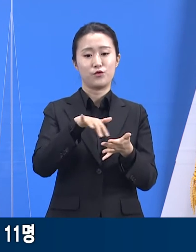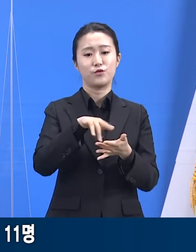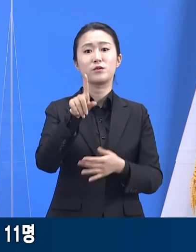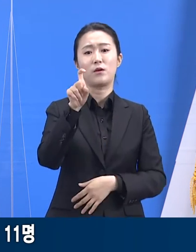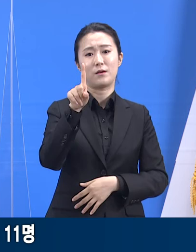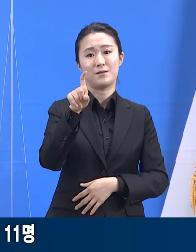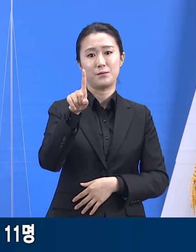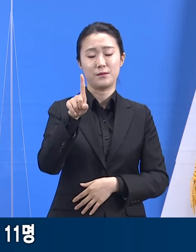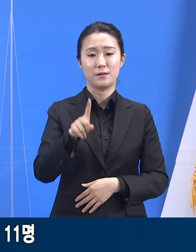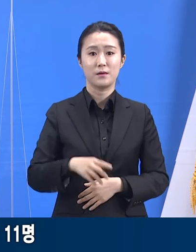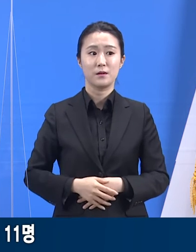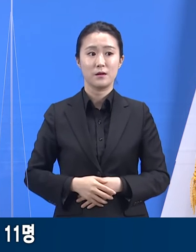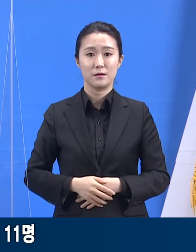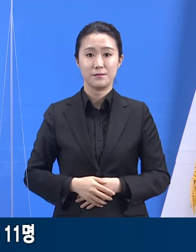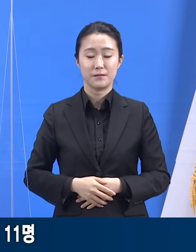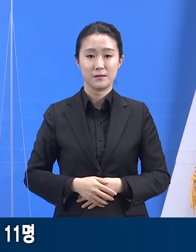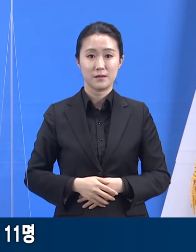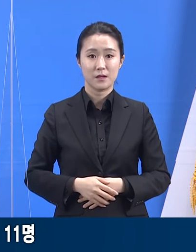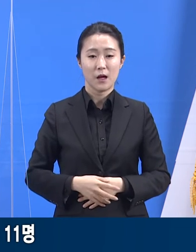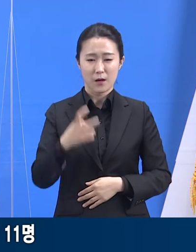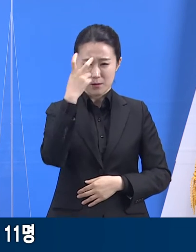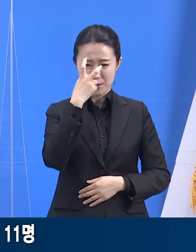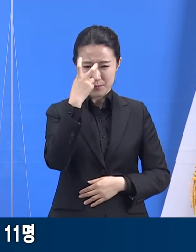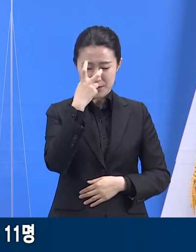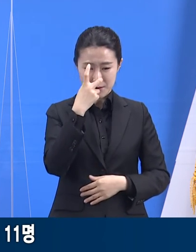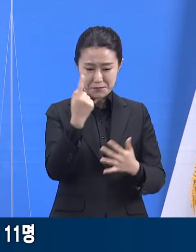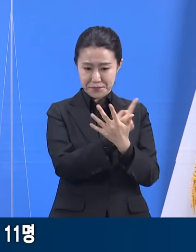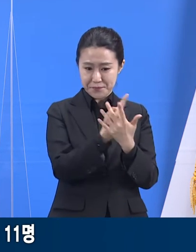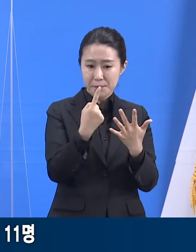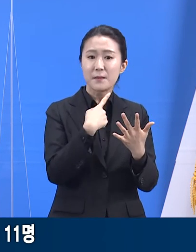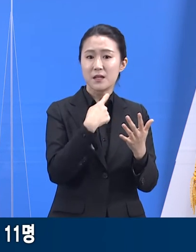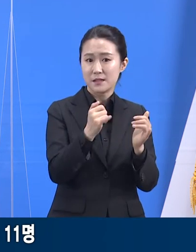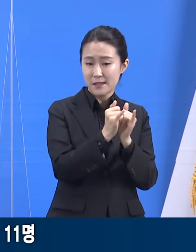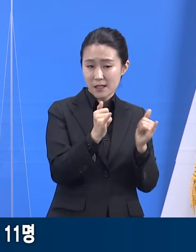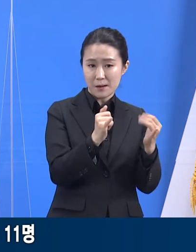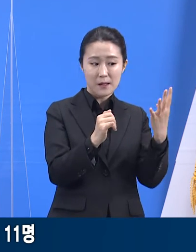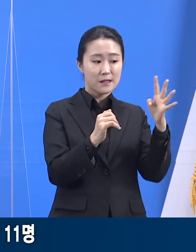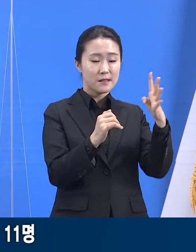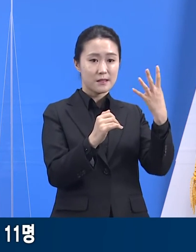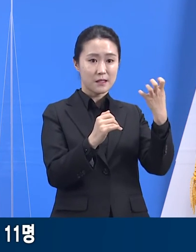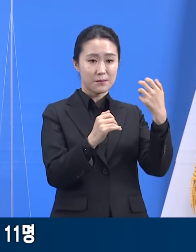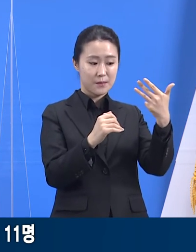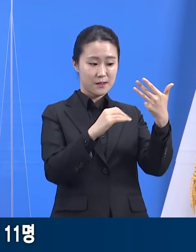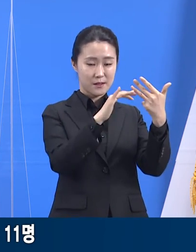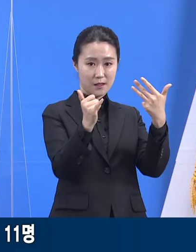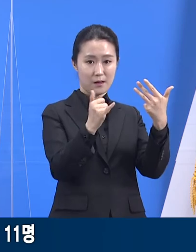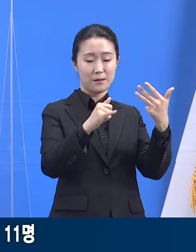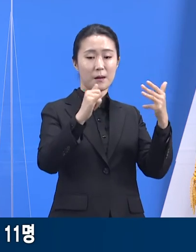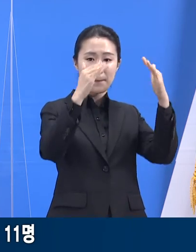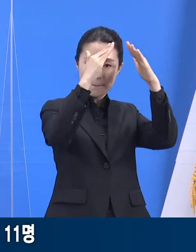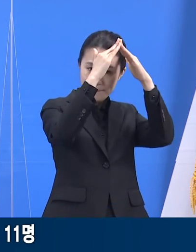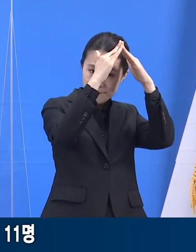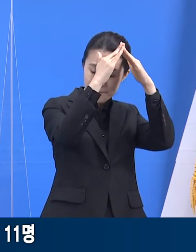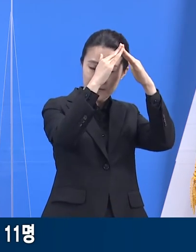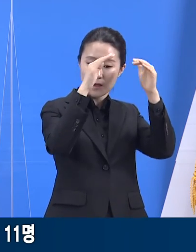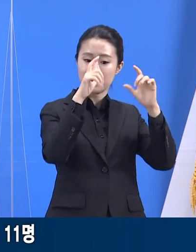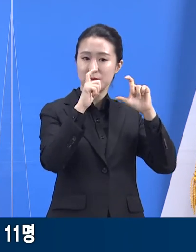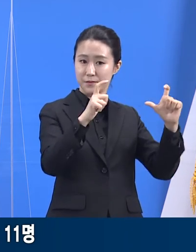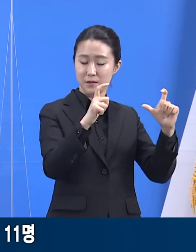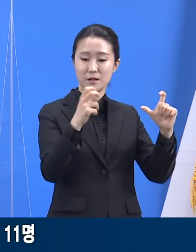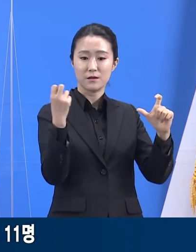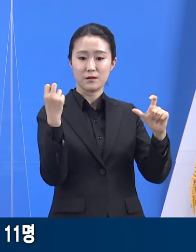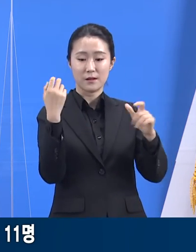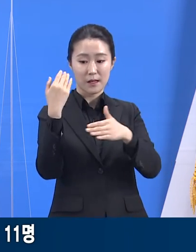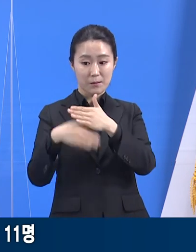접촉자 분류를 통해 48명은 자가격리, 10명은 능동감시 조치했습니다. 지표 환자가 발생한 5병동과